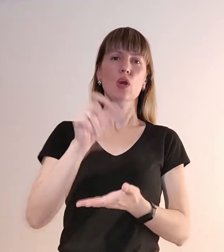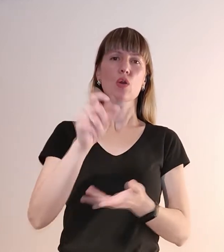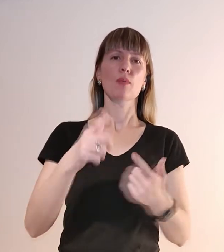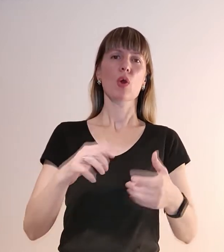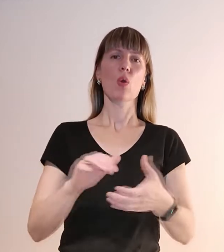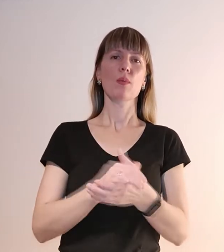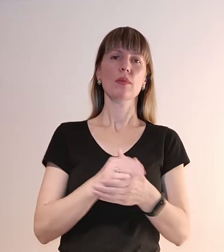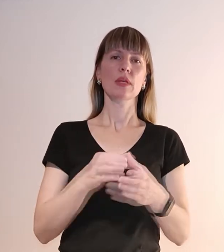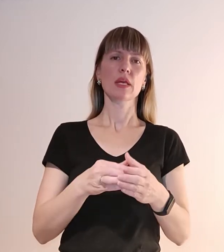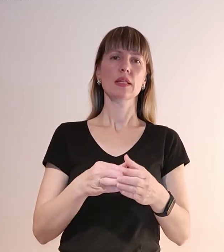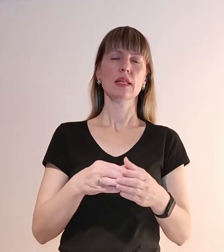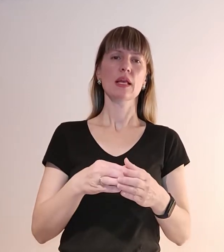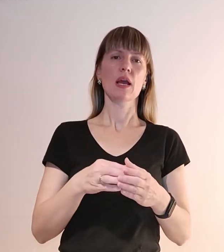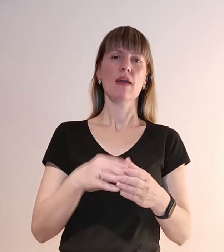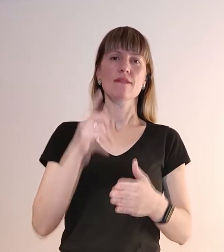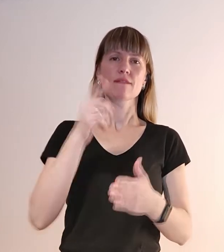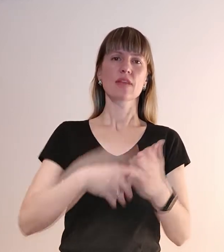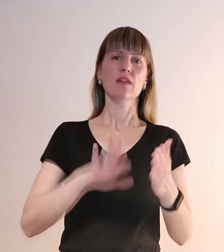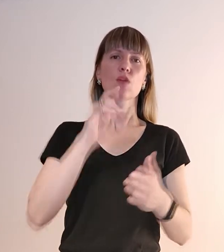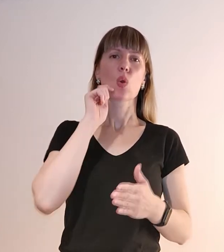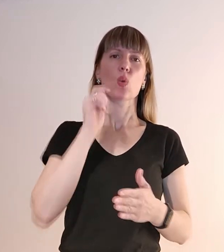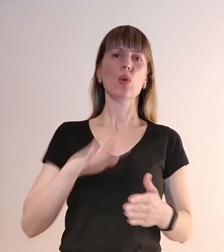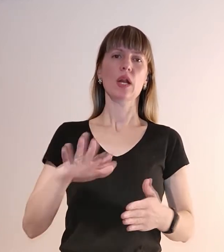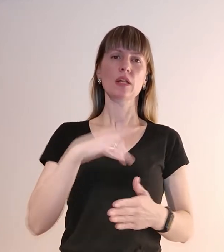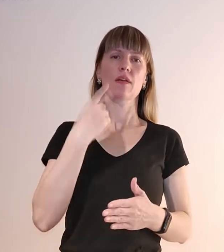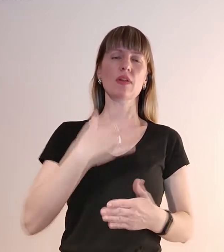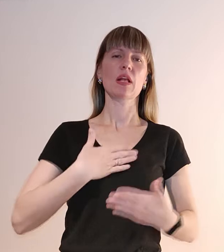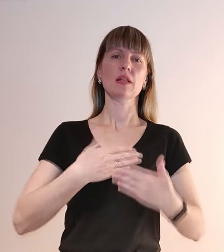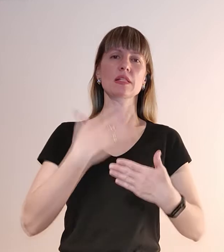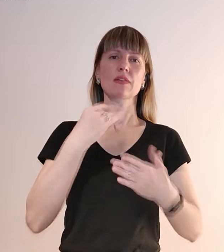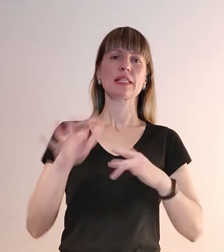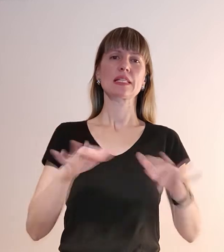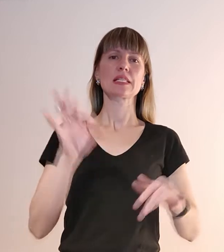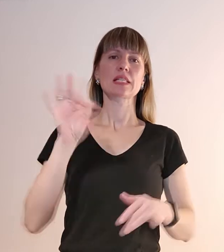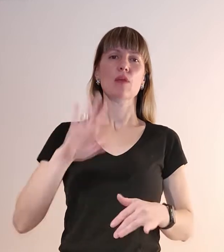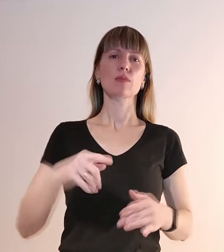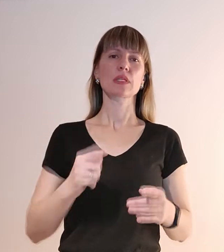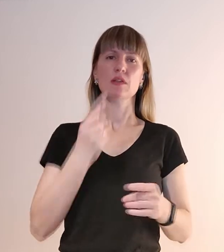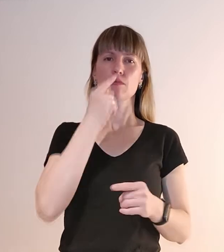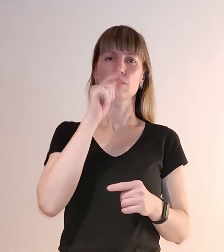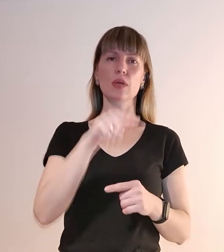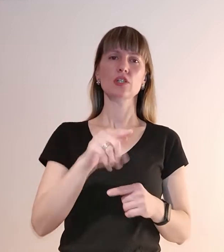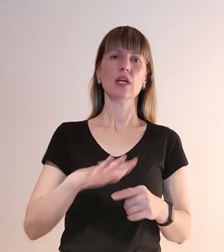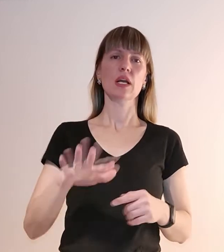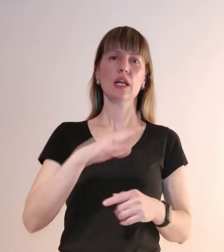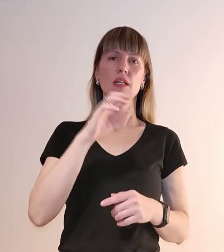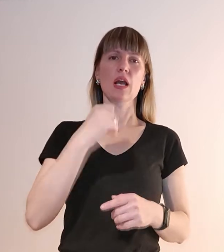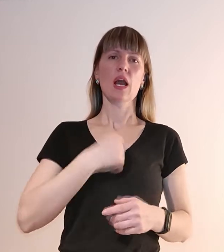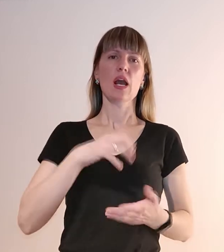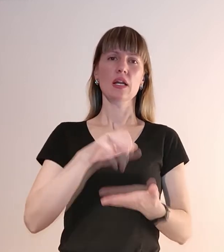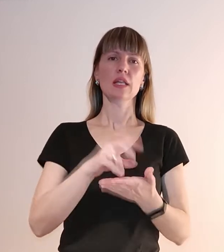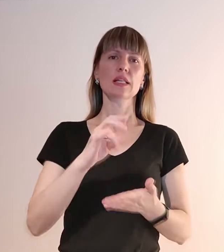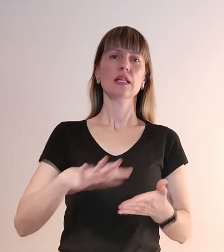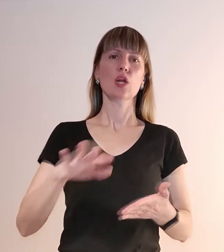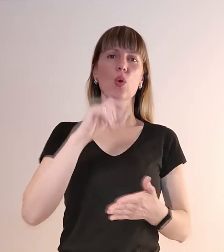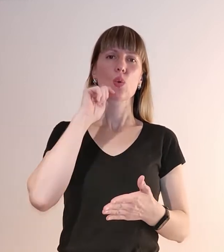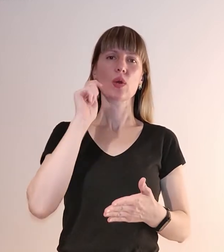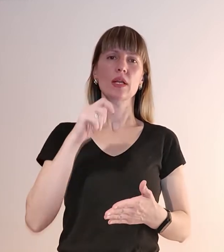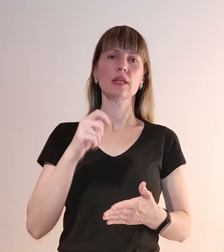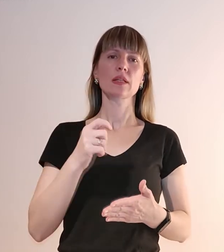об'єднання «Вілю в Україну». Кажуть, активізували свої дії одразу після вторгнення країни-агресора на територію України. Підтягнулись